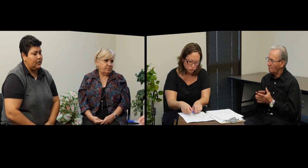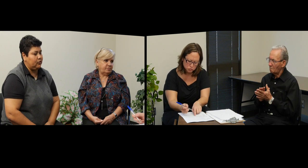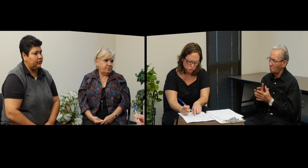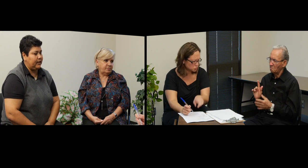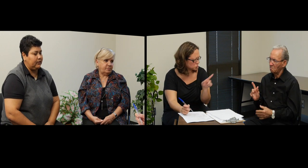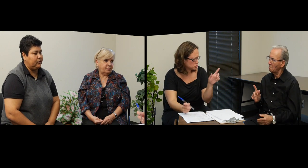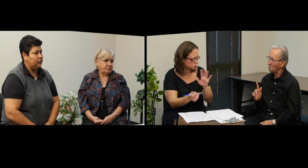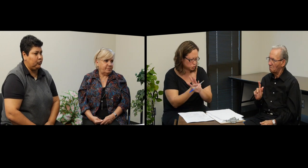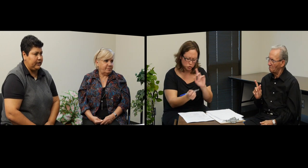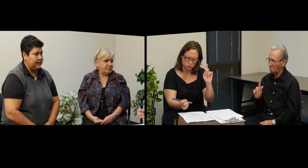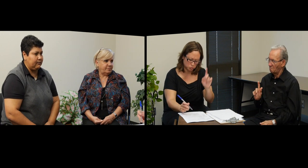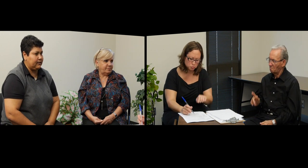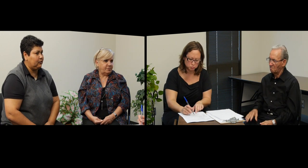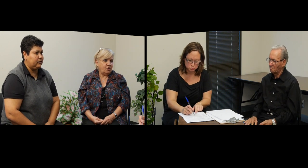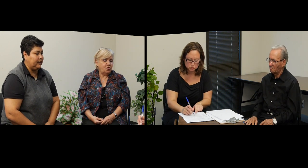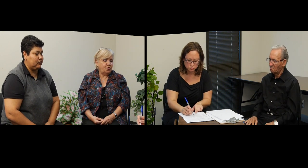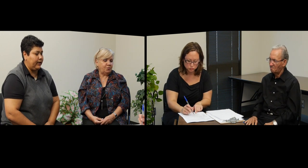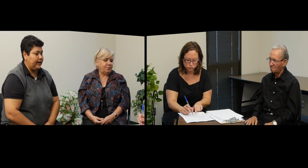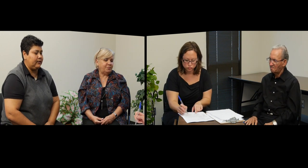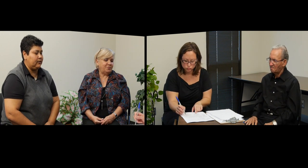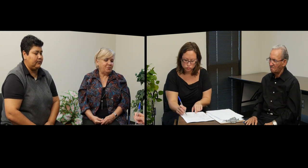No es estudiante, ¿verdad? No está en la escuela. No.